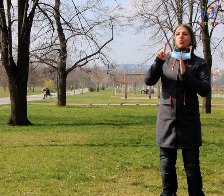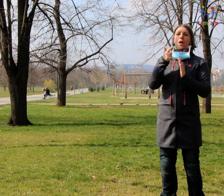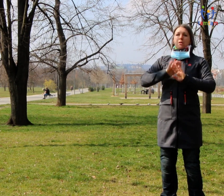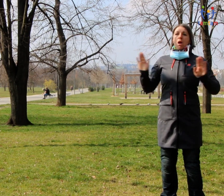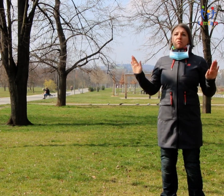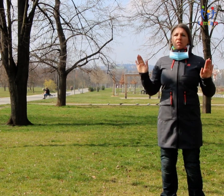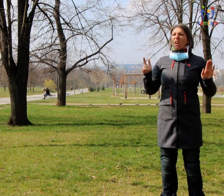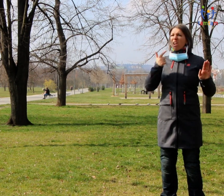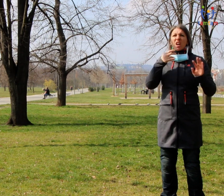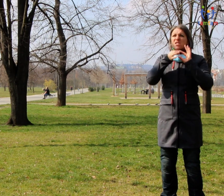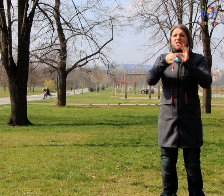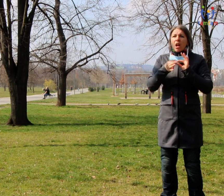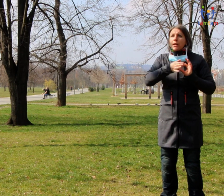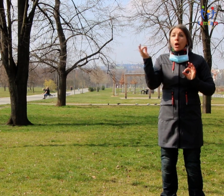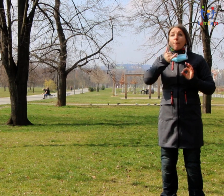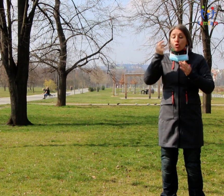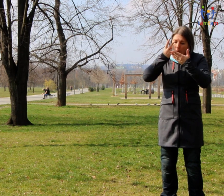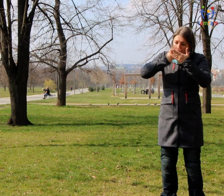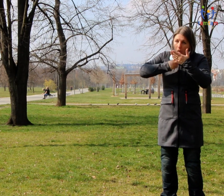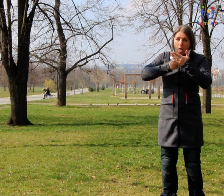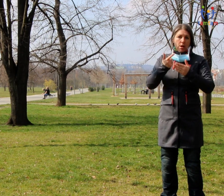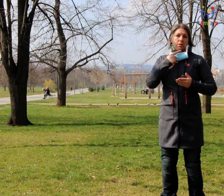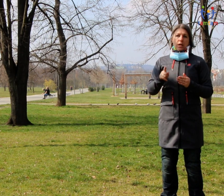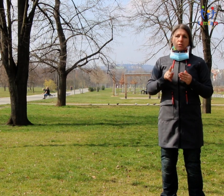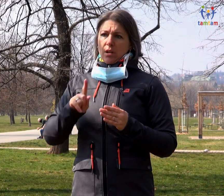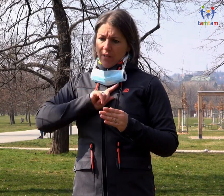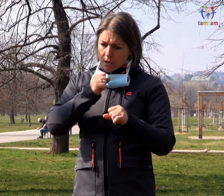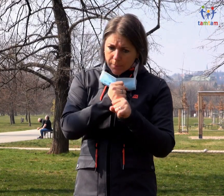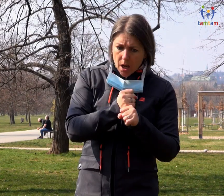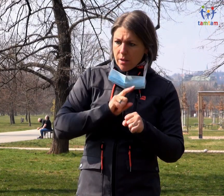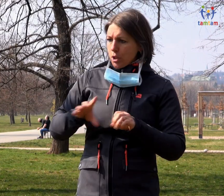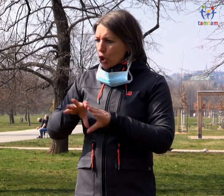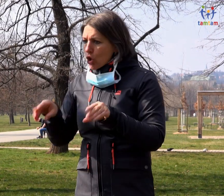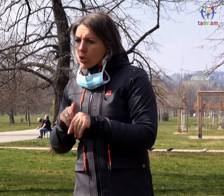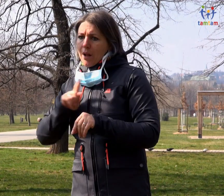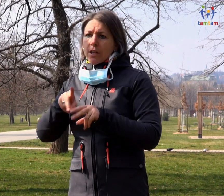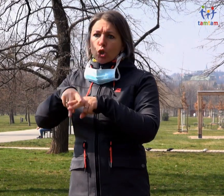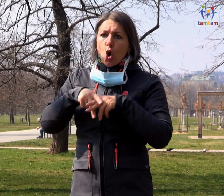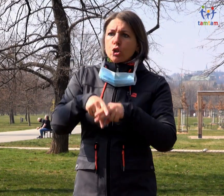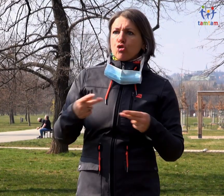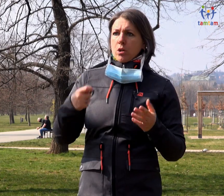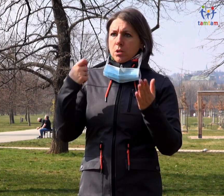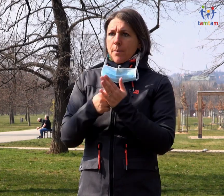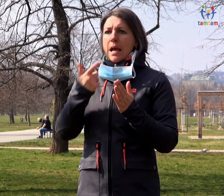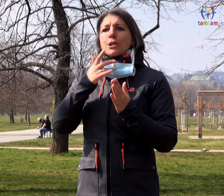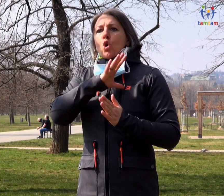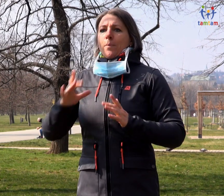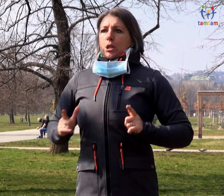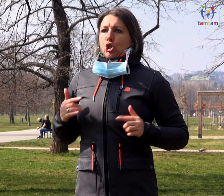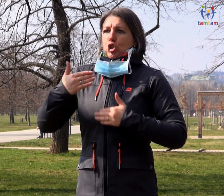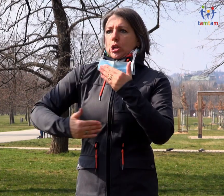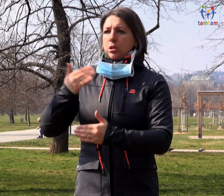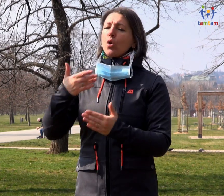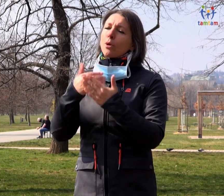Já nechci tím žít celý den. Mám svoji práci, mám svoji rodinu, mám svoje koníčky. Chci dělat další věci. Čili bych